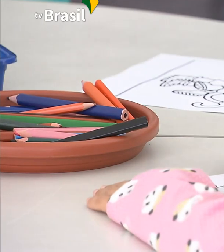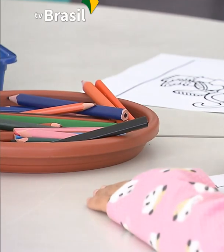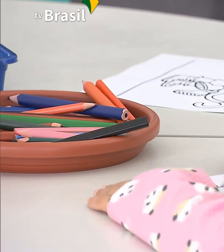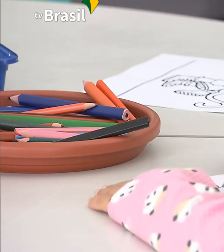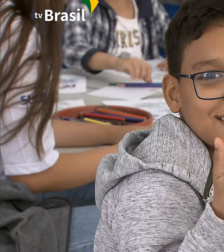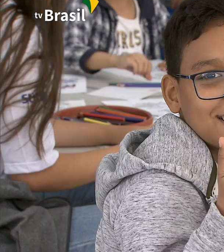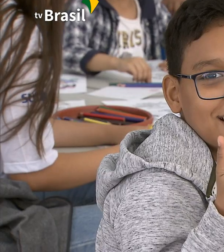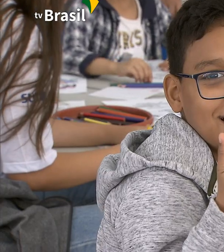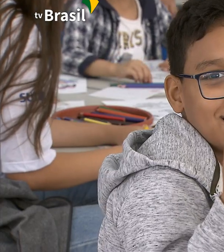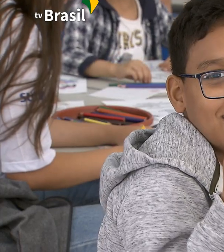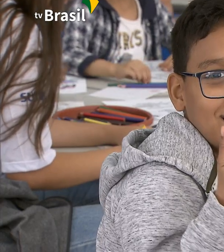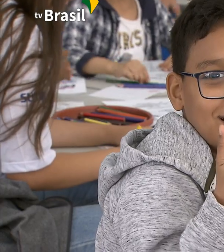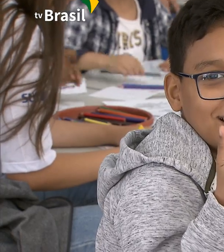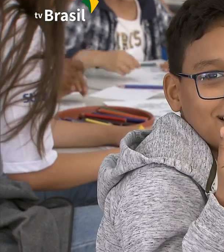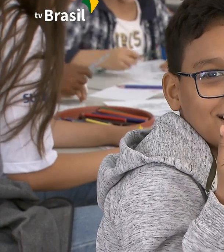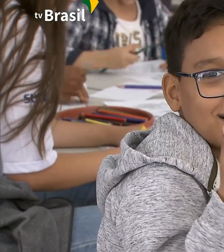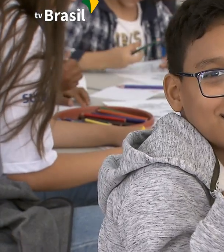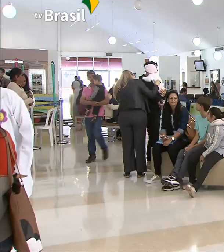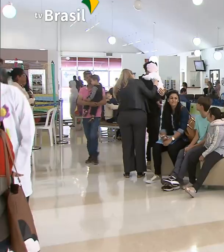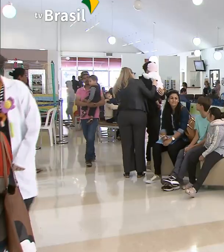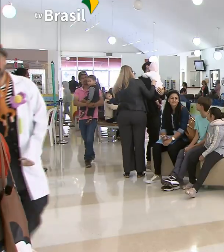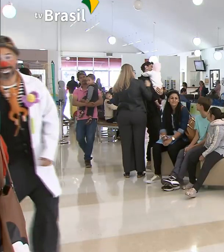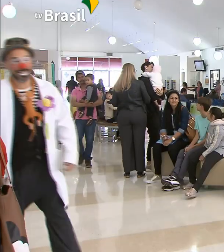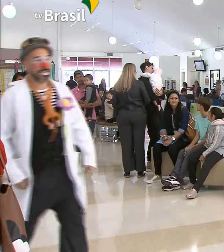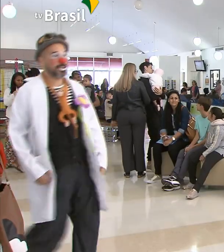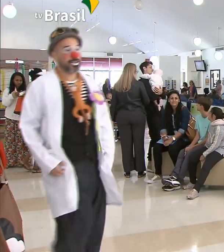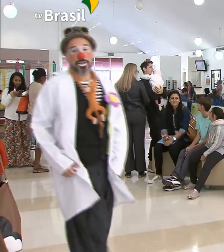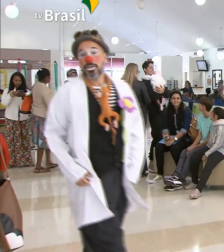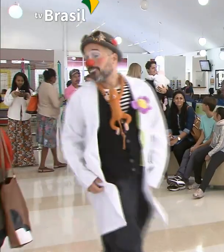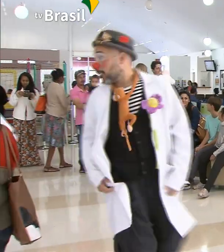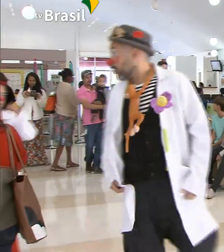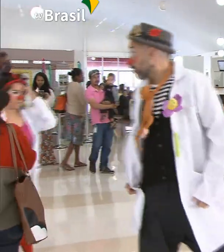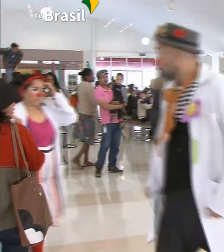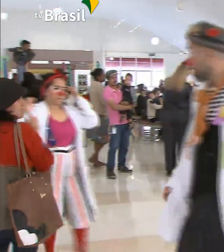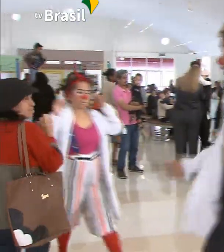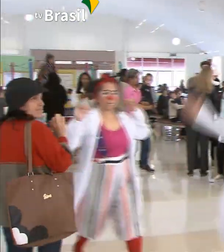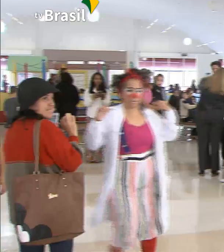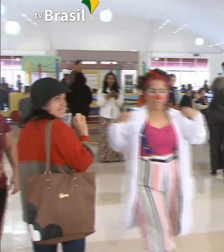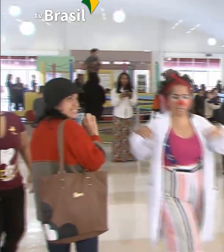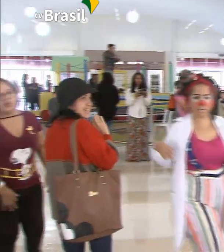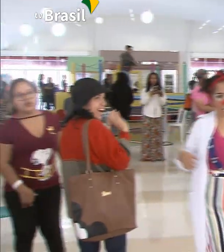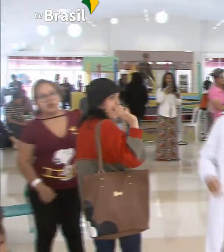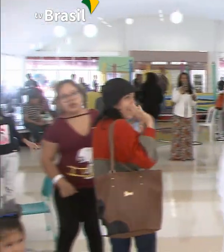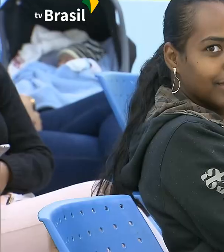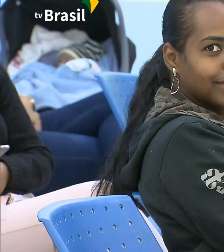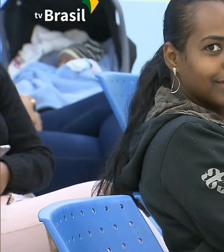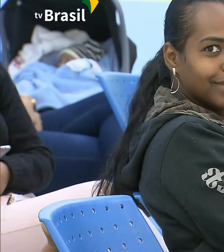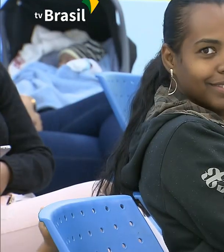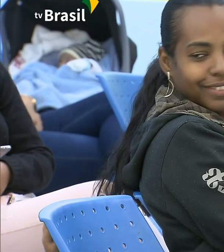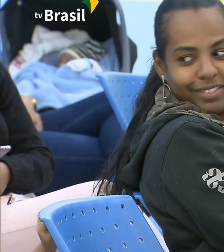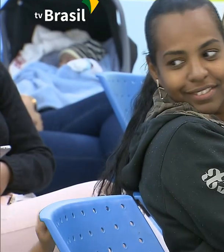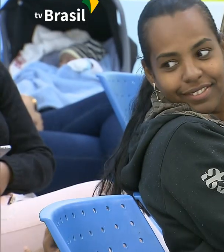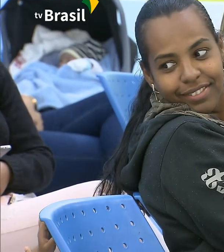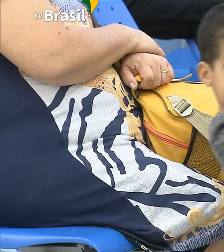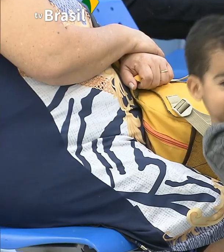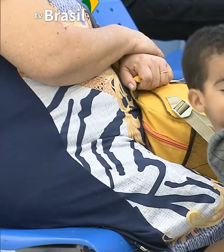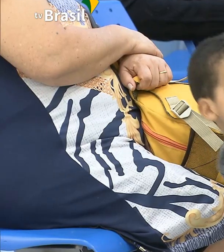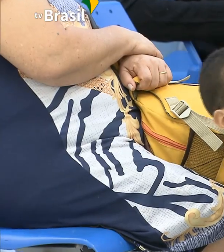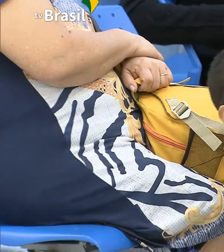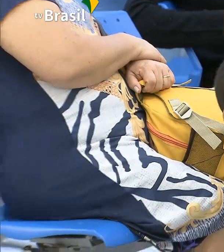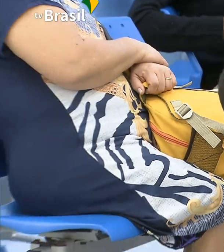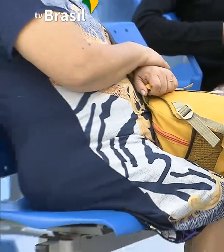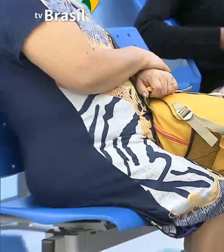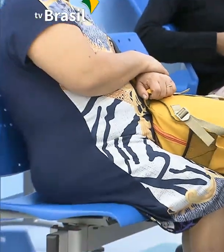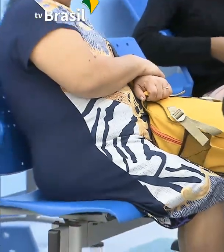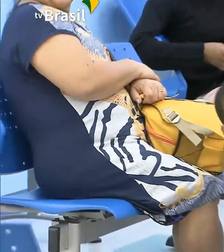onde tratamento e brincadeira andam juntos. O hospital foi criado em 2011 e já atendeu 2 milhões de crianças com